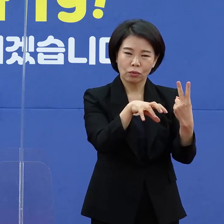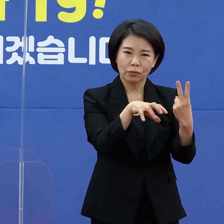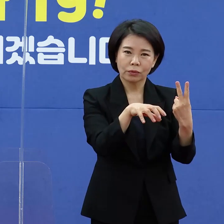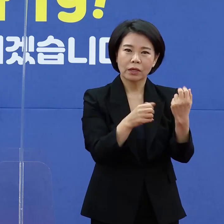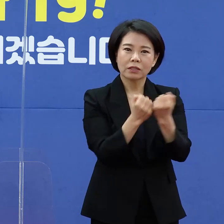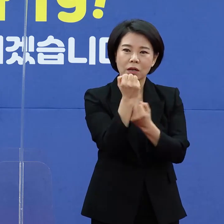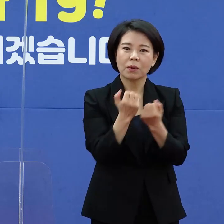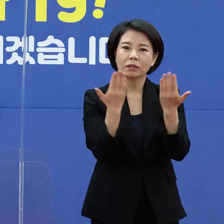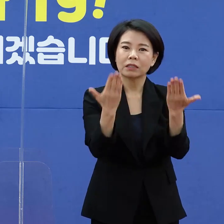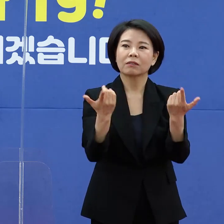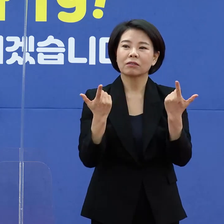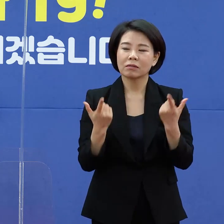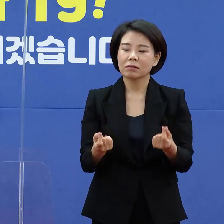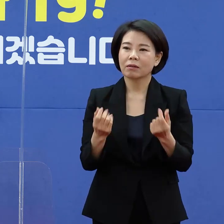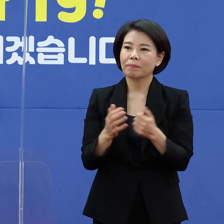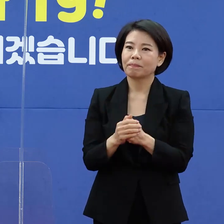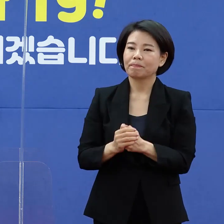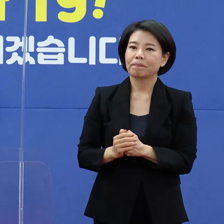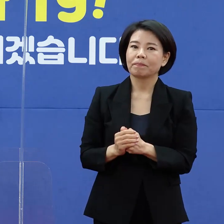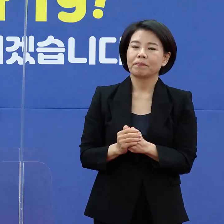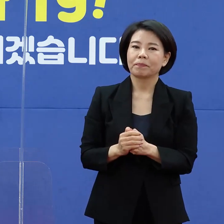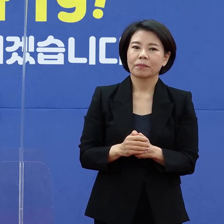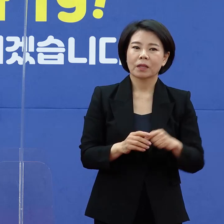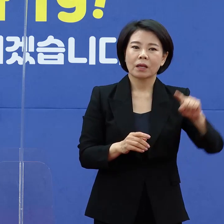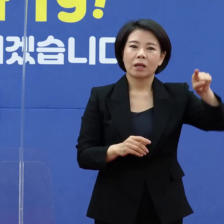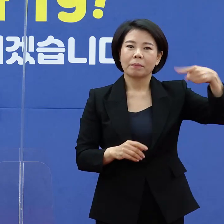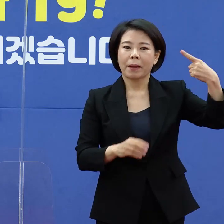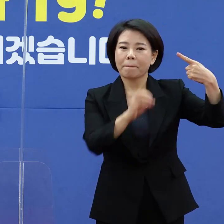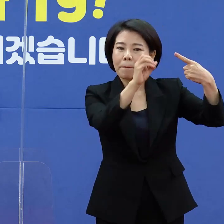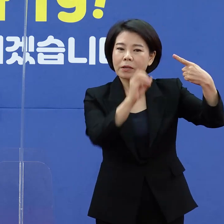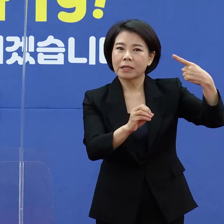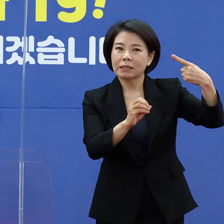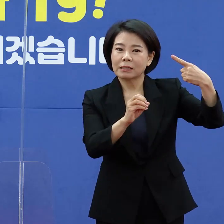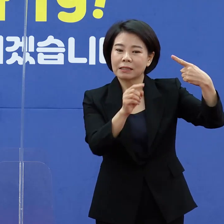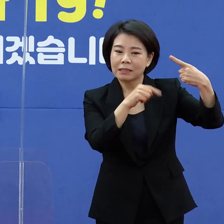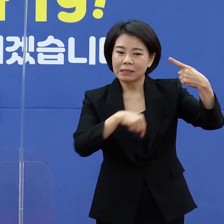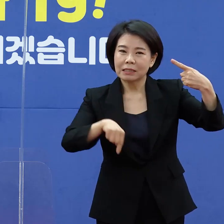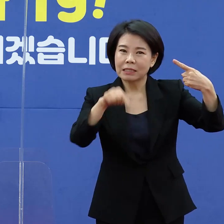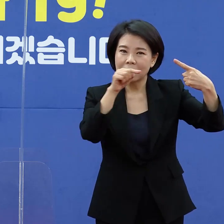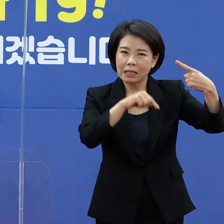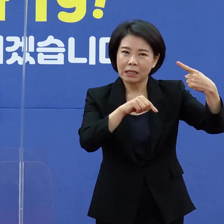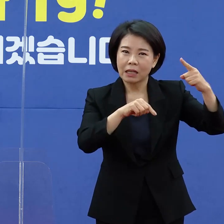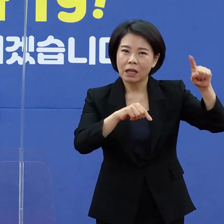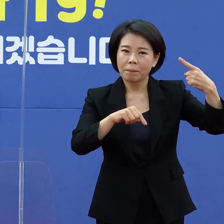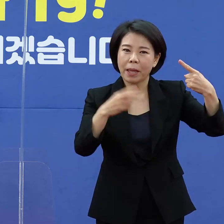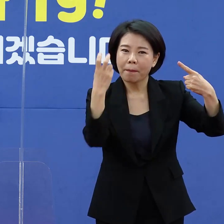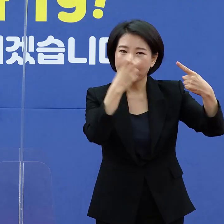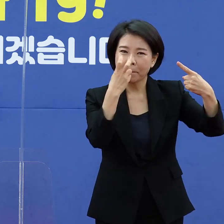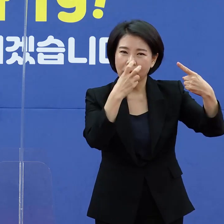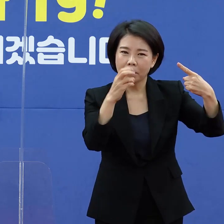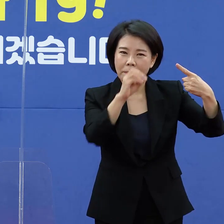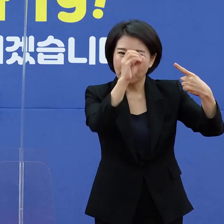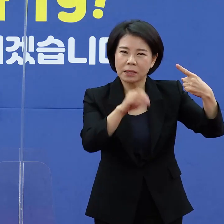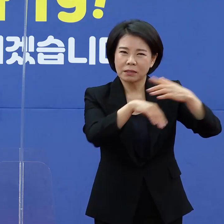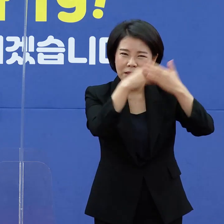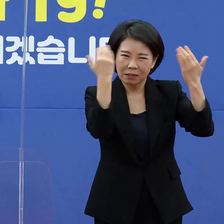말씀드렸지만 100% 중에 100% 모두가 관리의료기관이 감당할 수도 있는